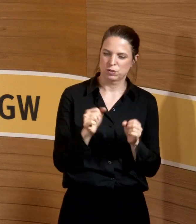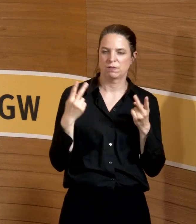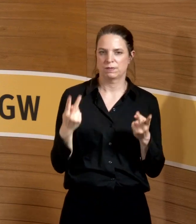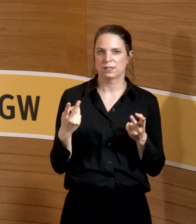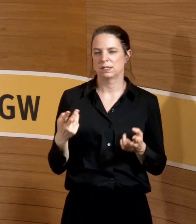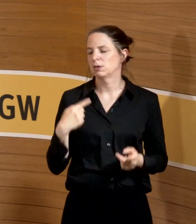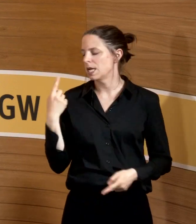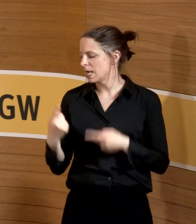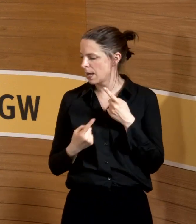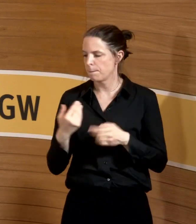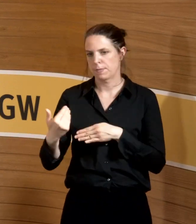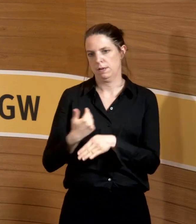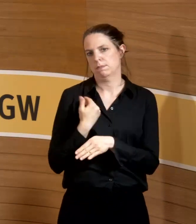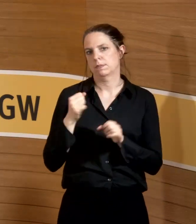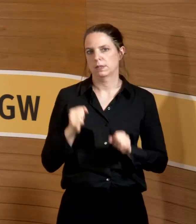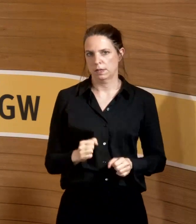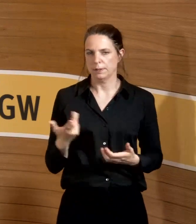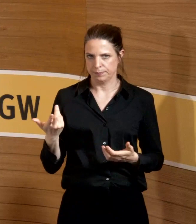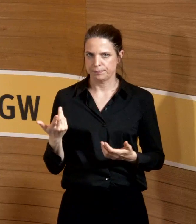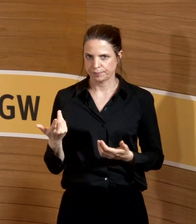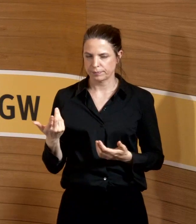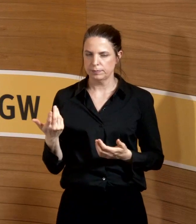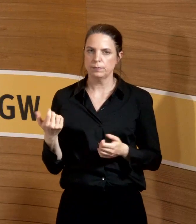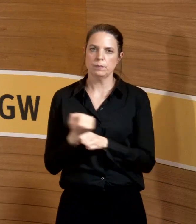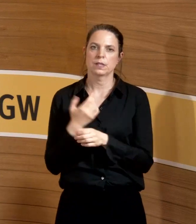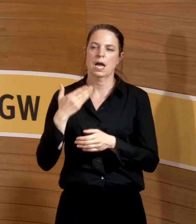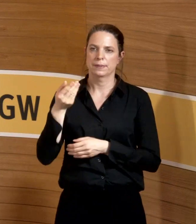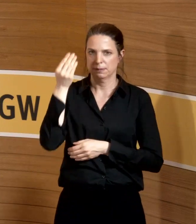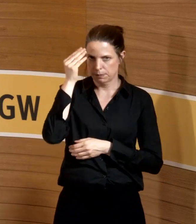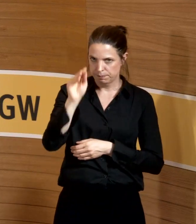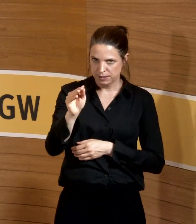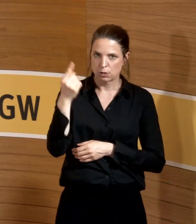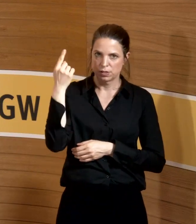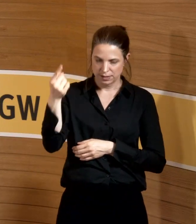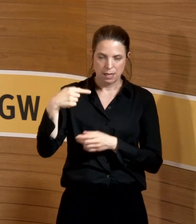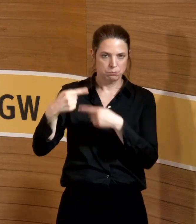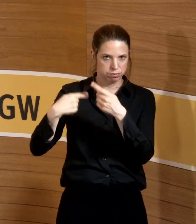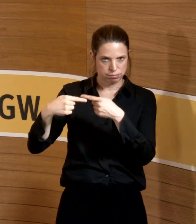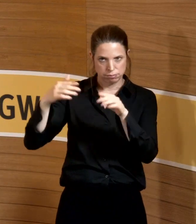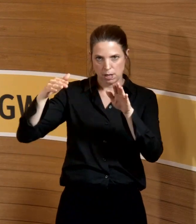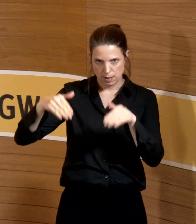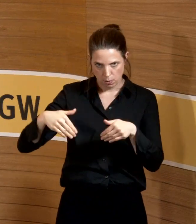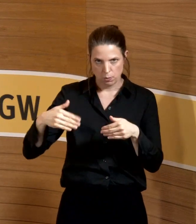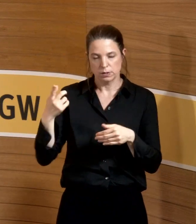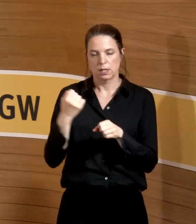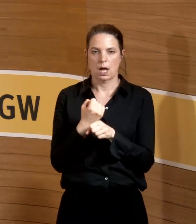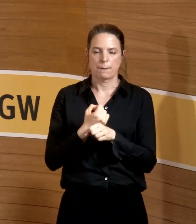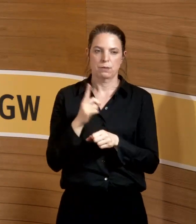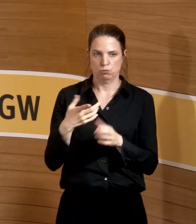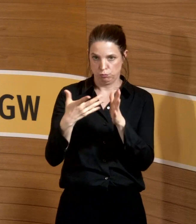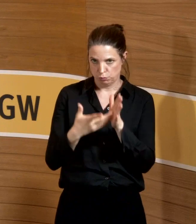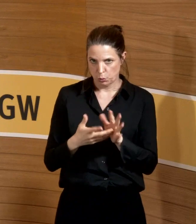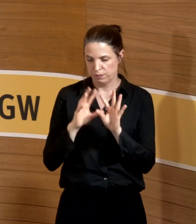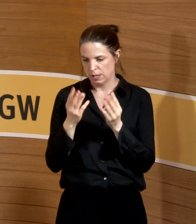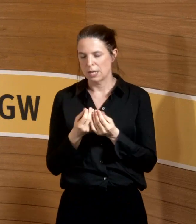uns kommen kann. Mitteilung an den Arbeitgeber, dann macht er seine Arbeit und dann natürlich kommen gegebenenfalls betriebliche